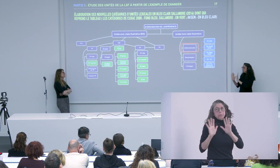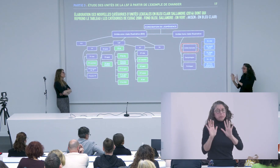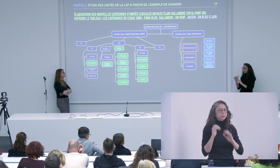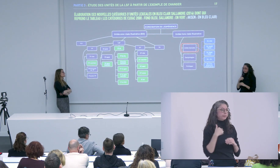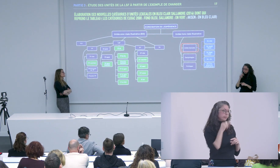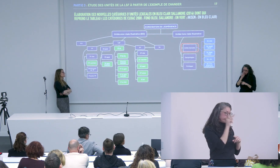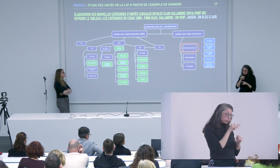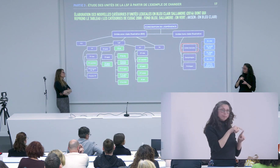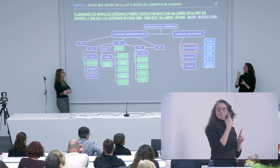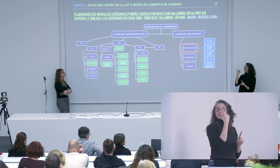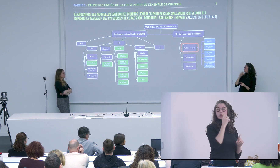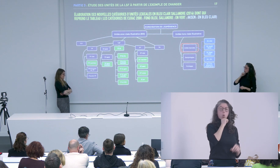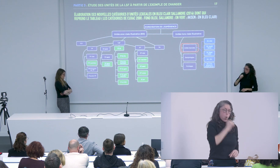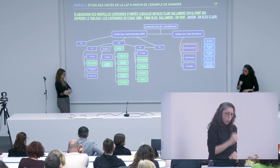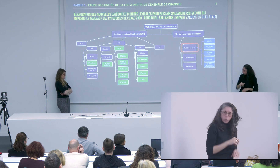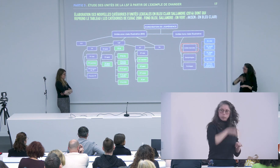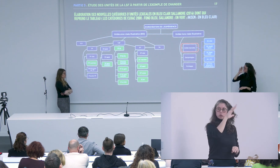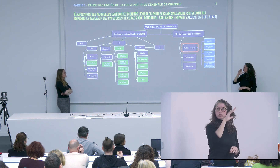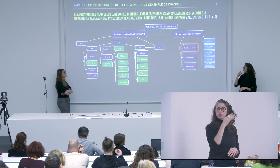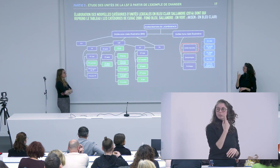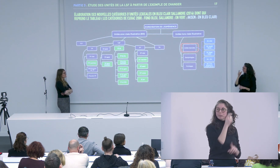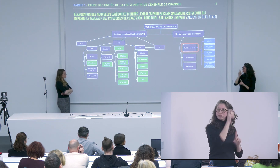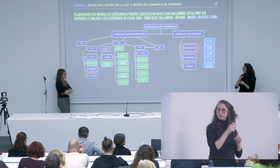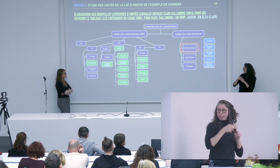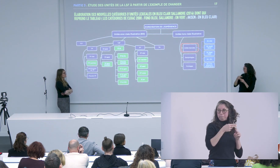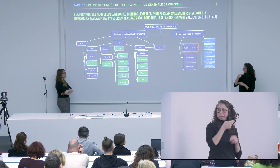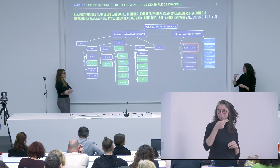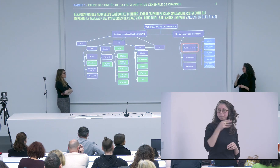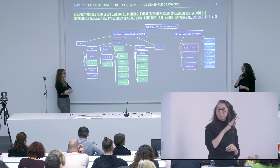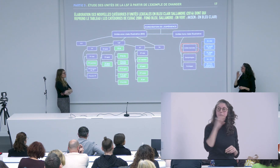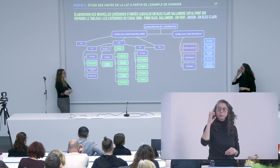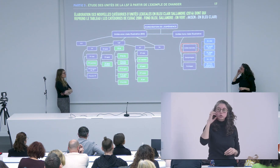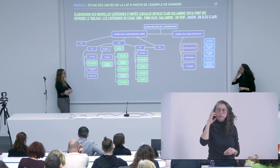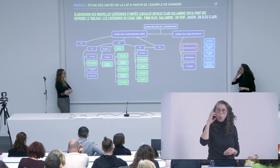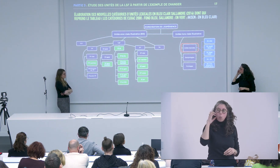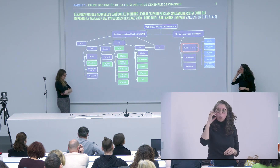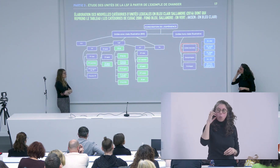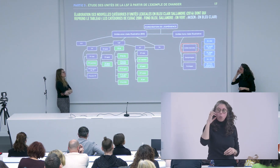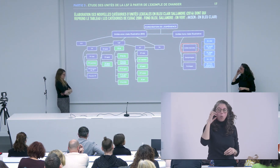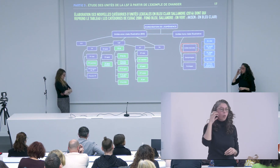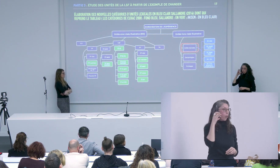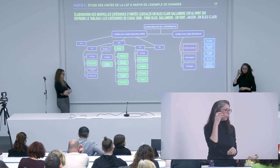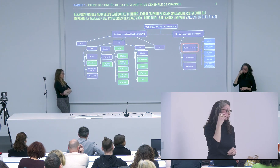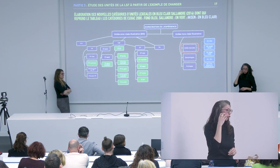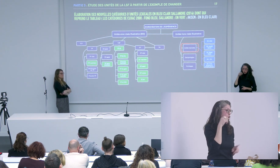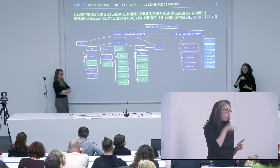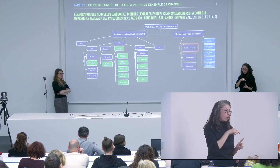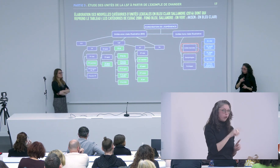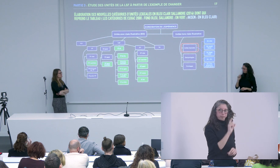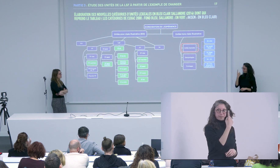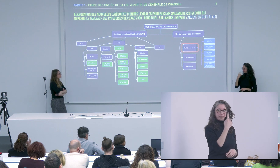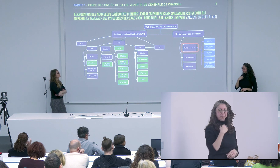exactement peut-être que je me trompe dans les chiffres mais il y a une personne Guy Bouchovo